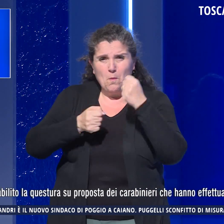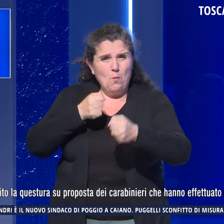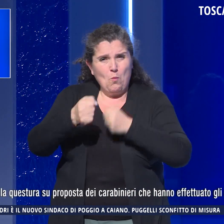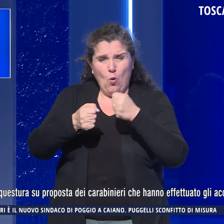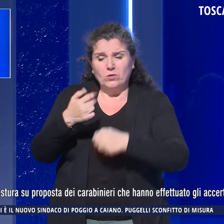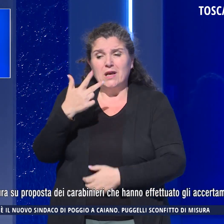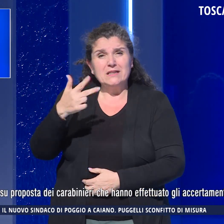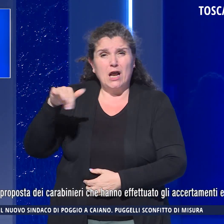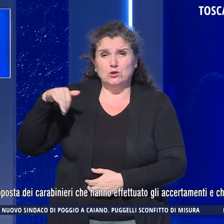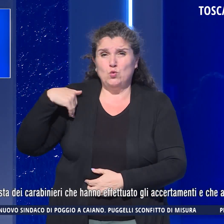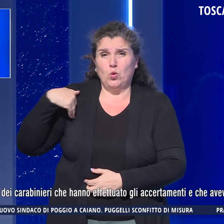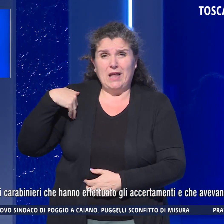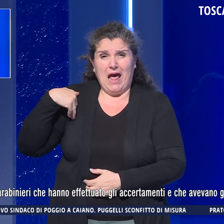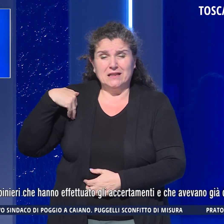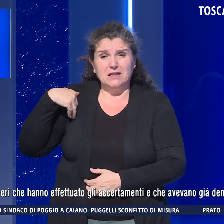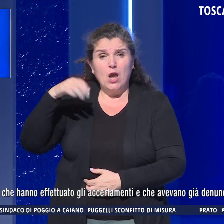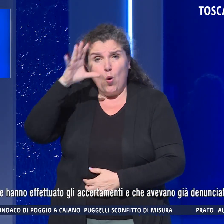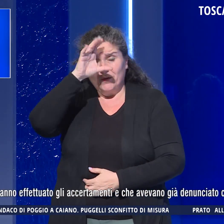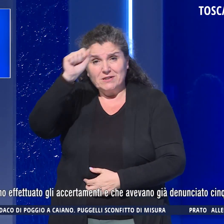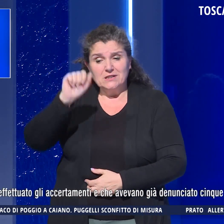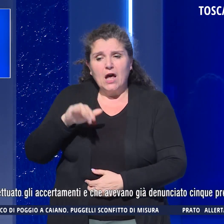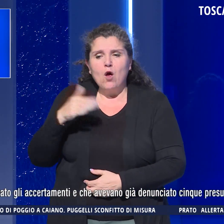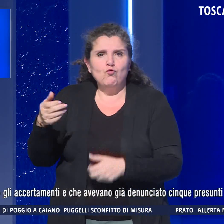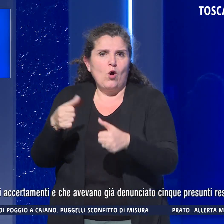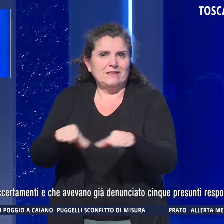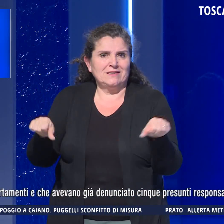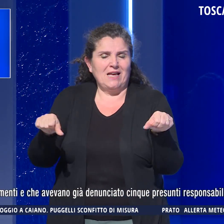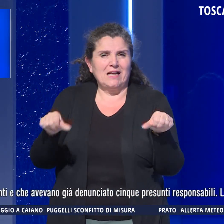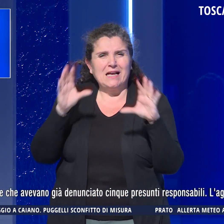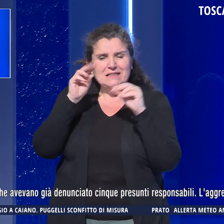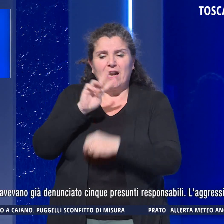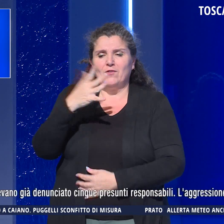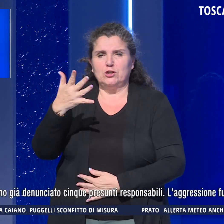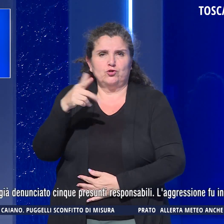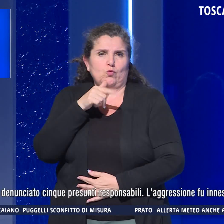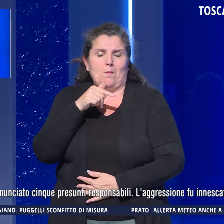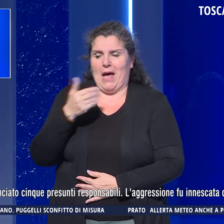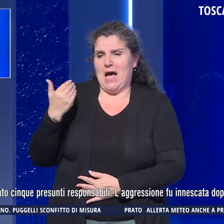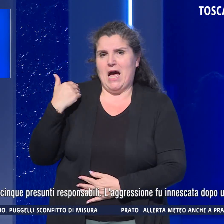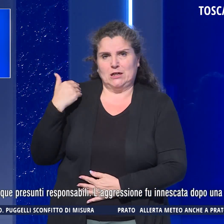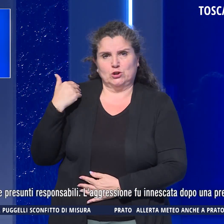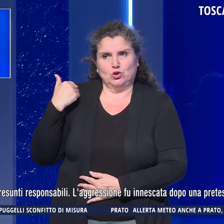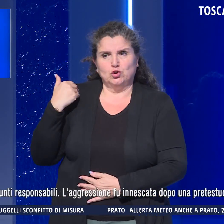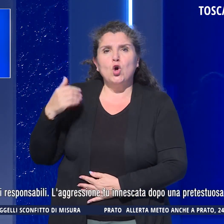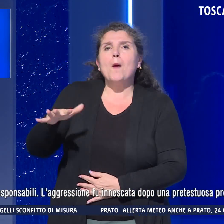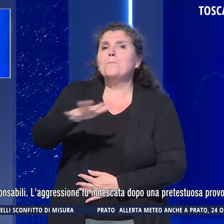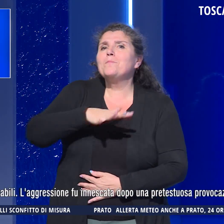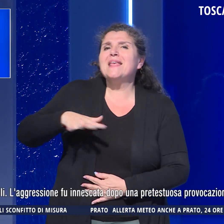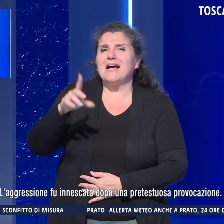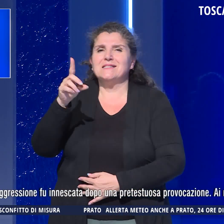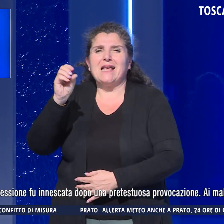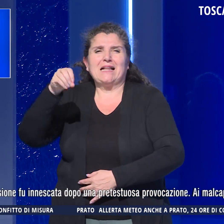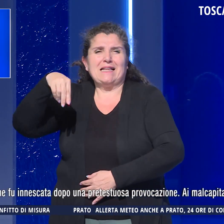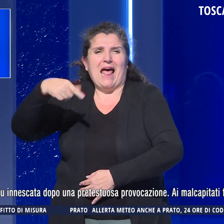tre studenti universitari fuori sede la sera del 25 marzo scorso in Piazza Dante.